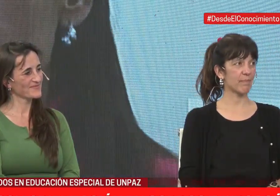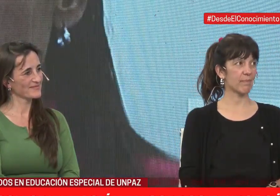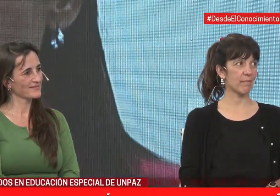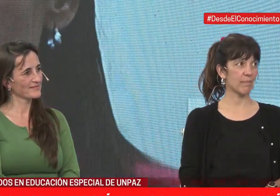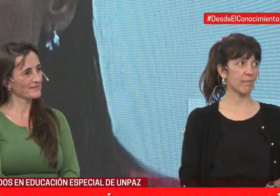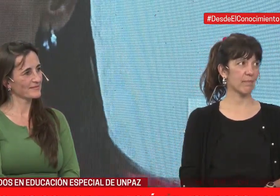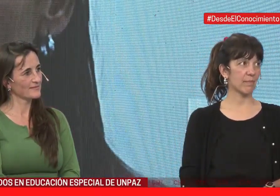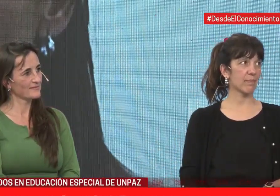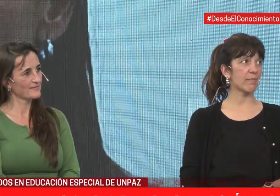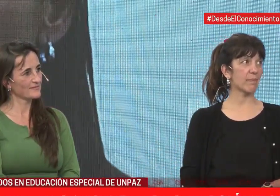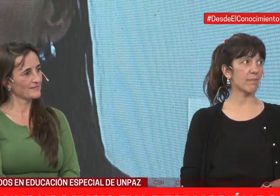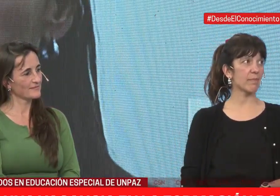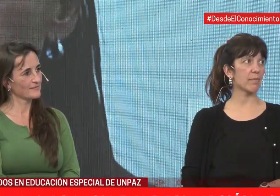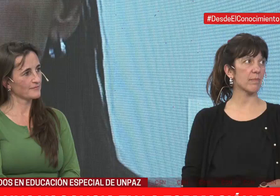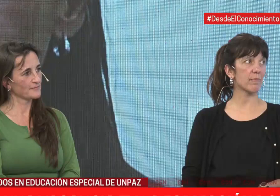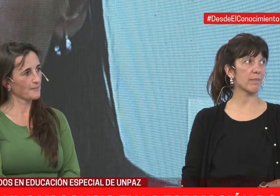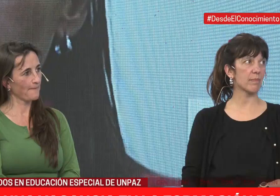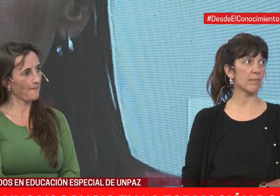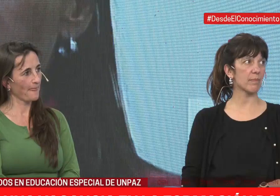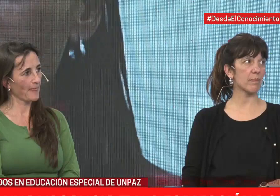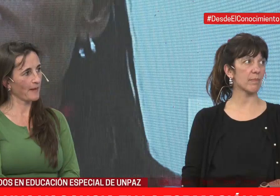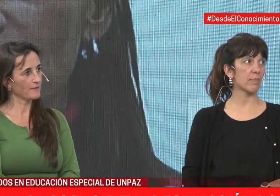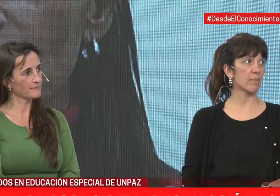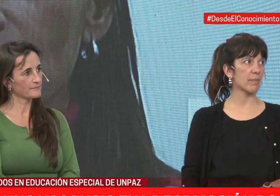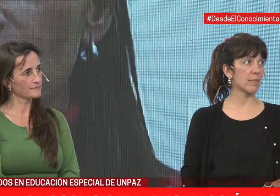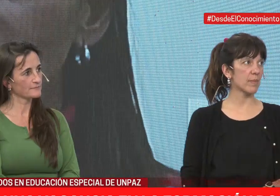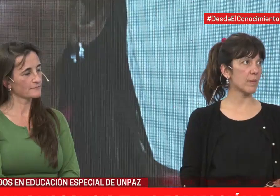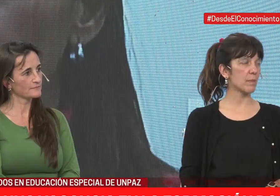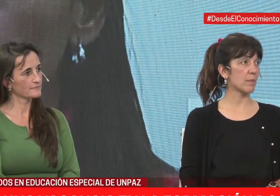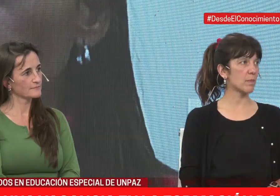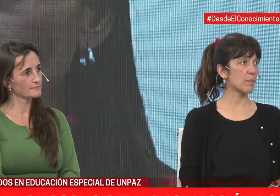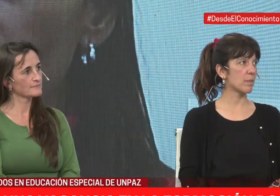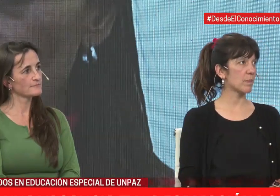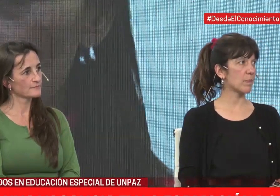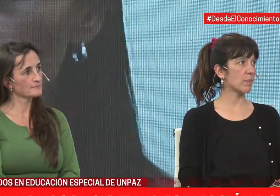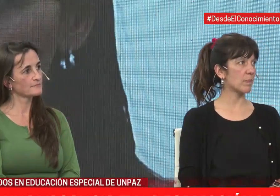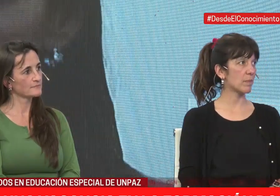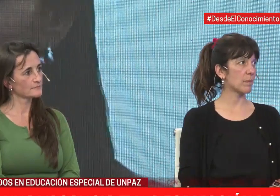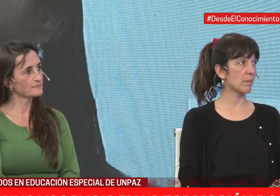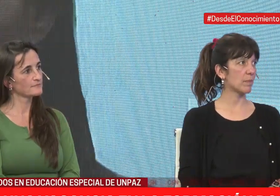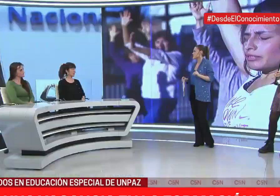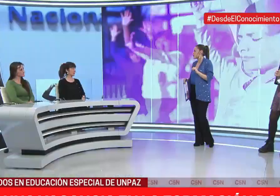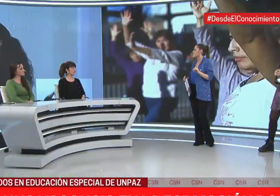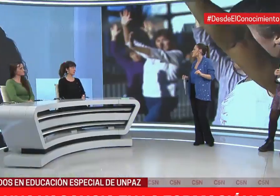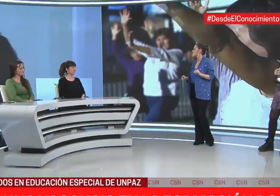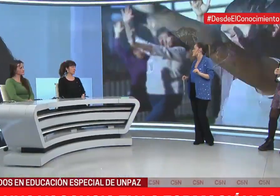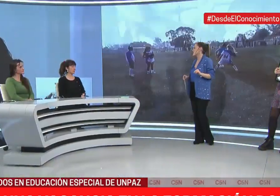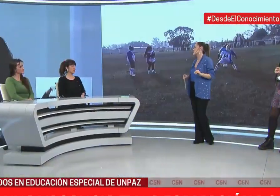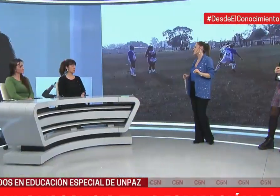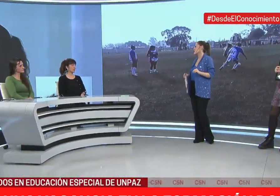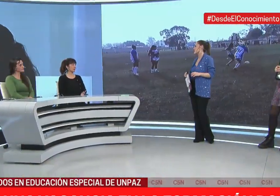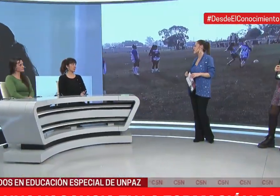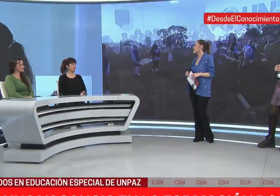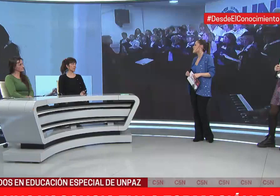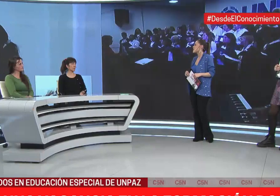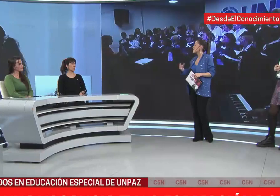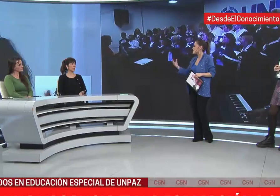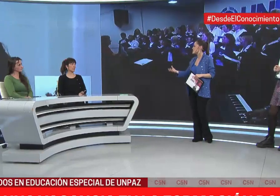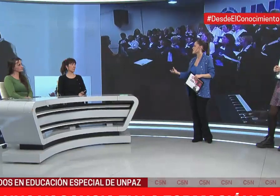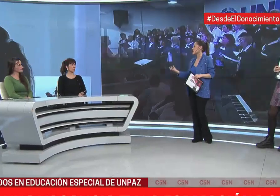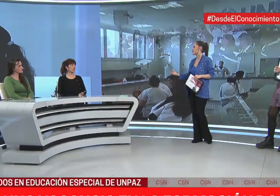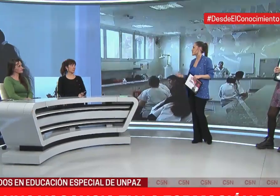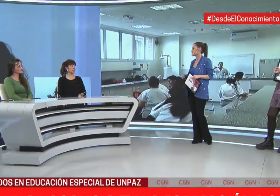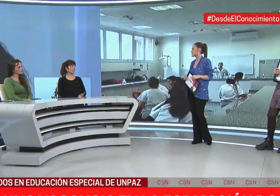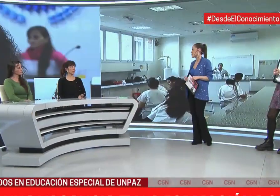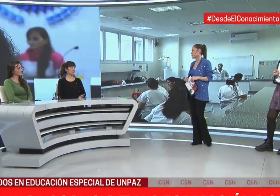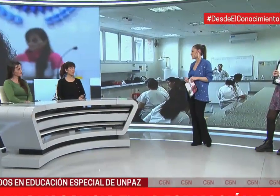venir, a Marcela y a Anabel. Bueno, también, algo para concluir en cuanto a quizás las dificultades que fueron encontrando y cómo se vienen sorteando hasta ahora, o los